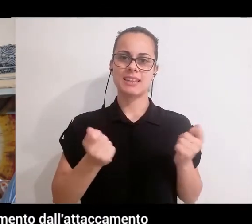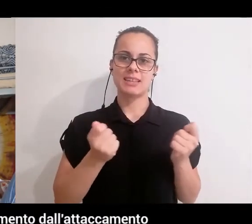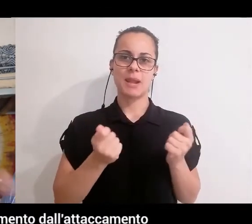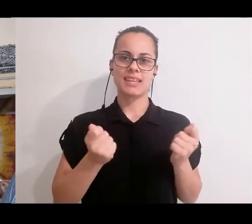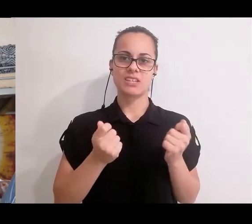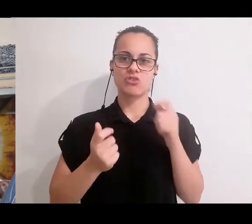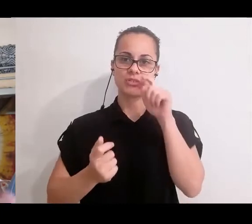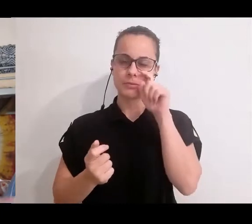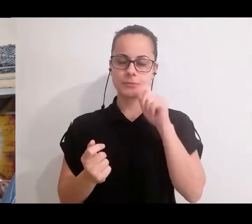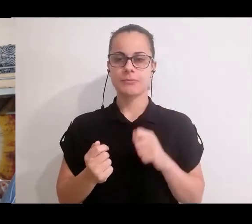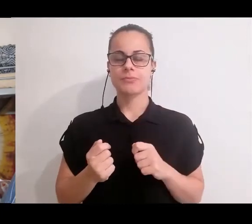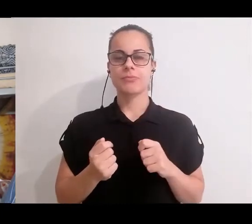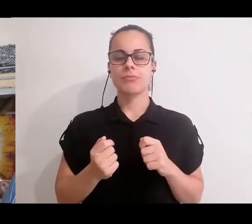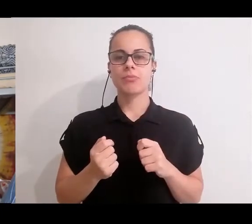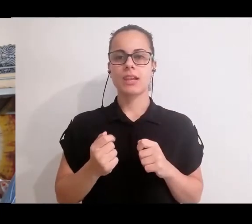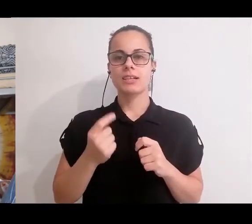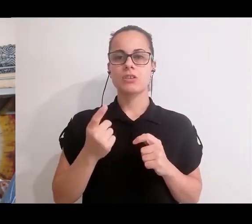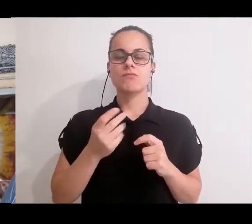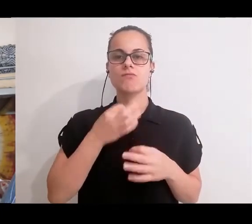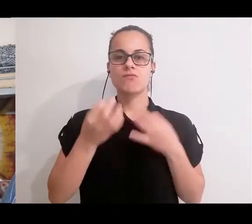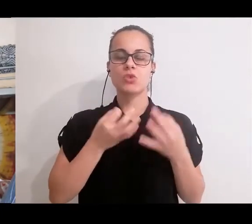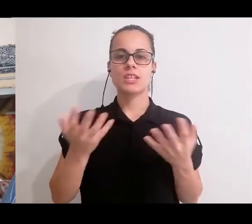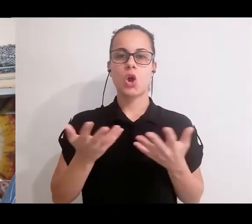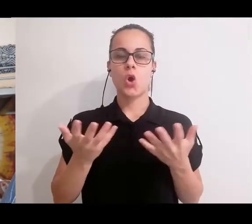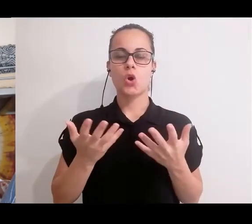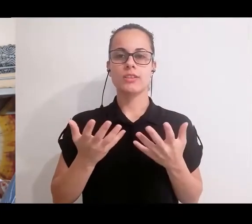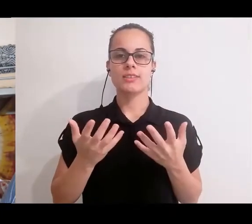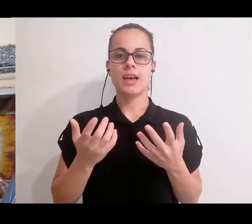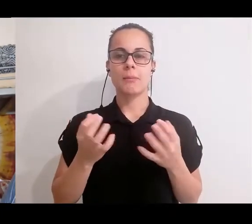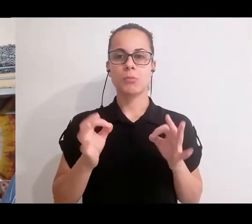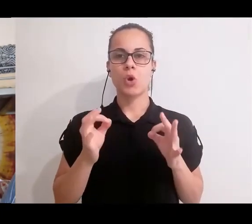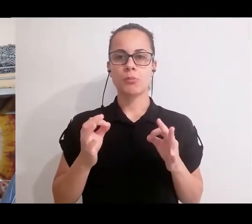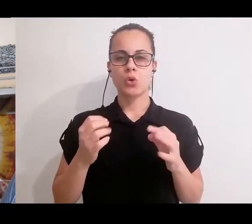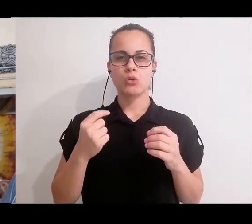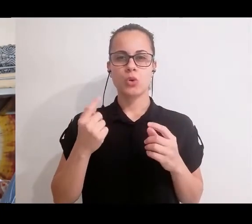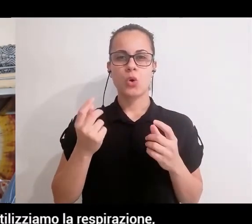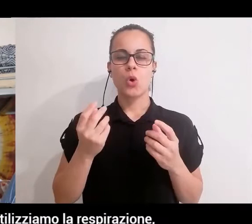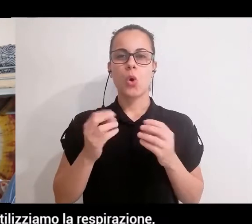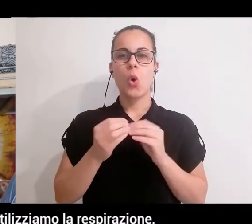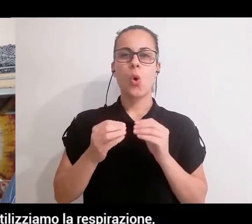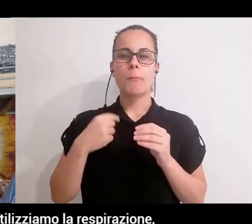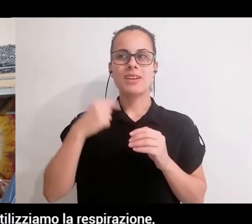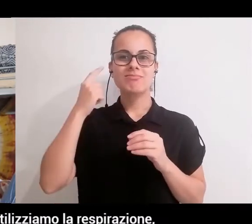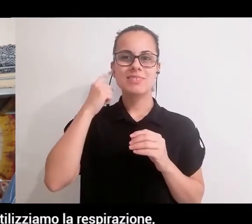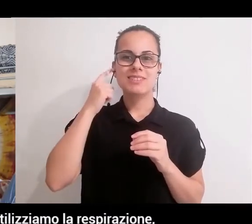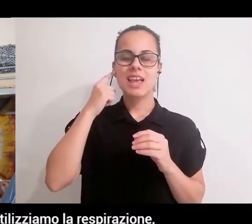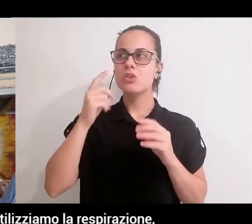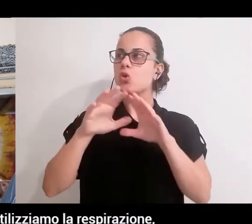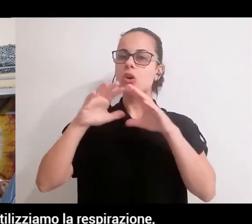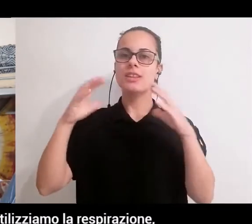dall'attaccamento alle nostre percezioni della realtà. Per esempio, nello yoga